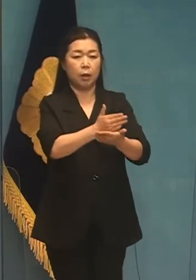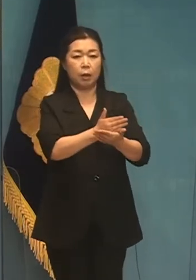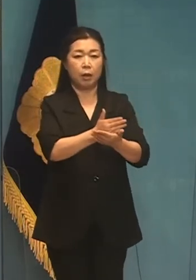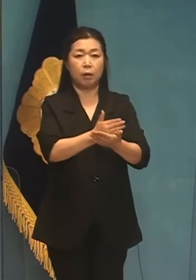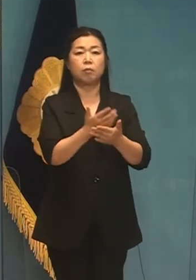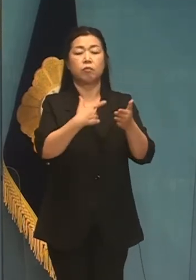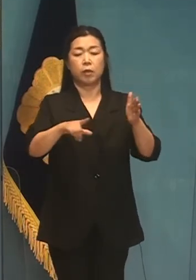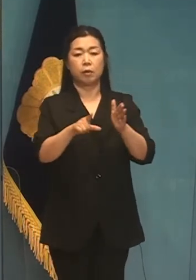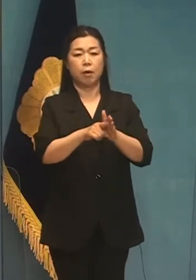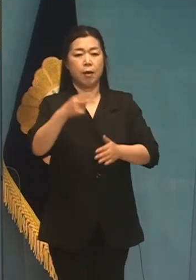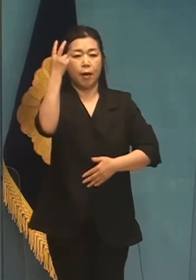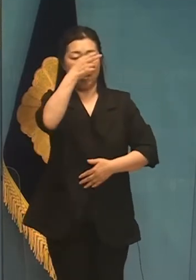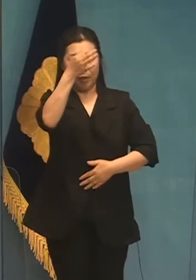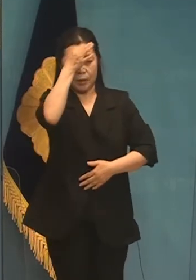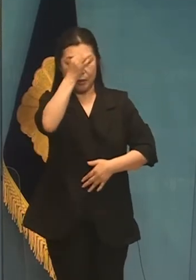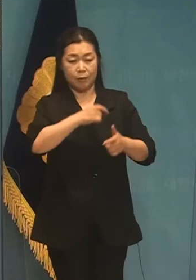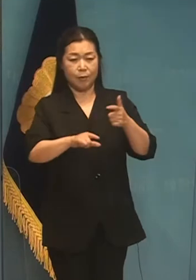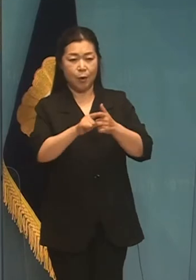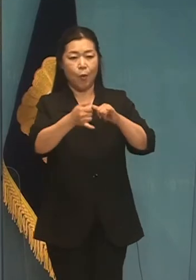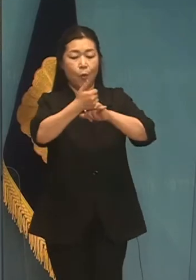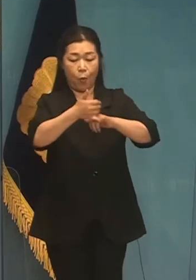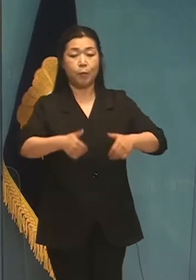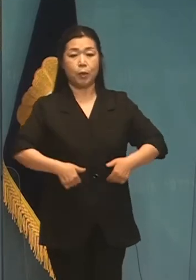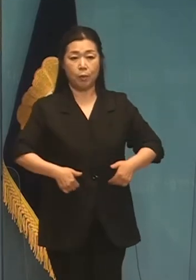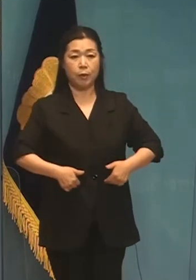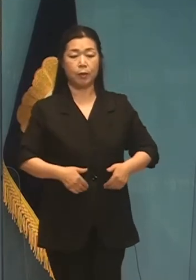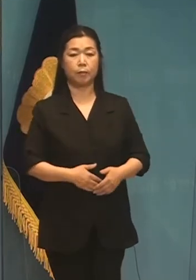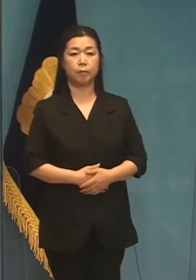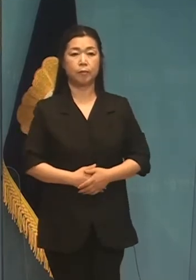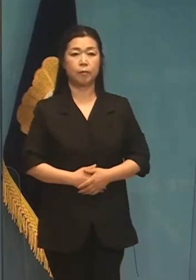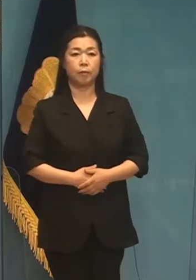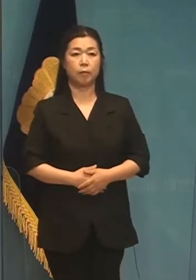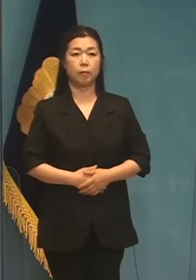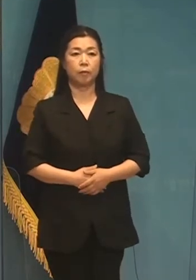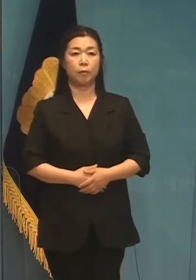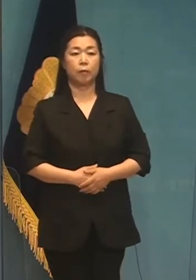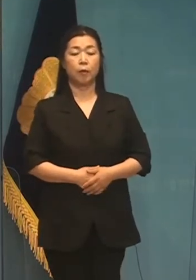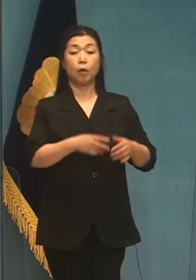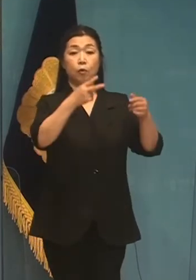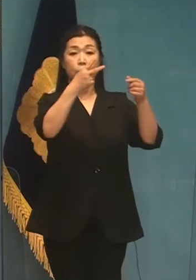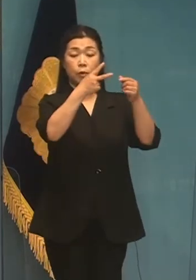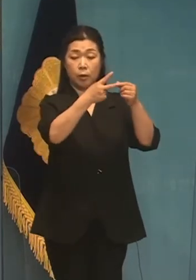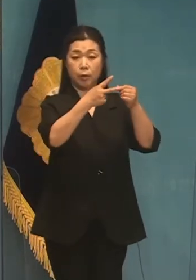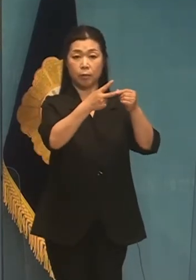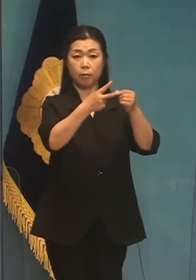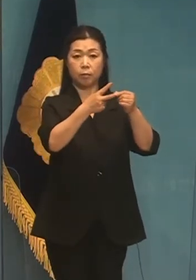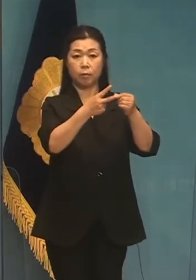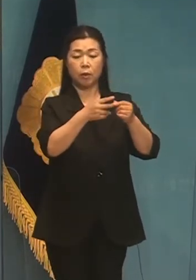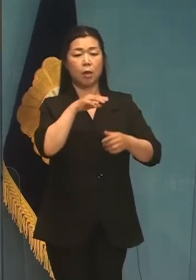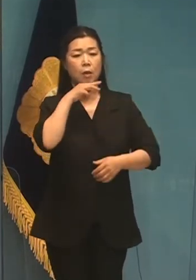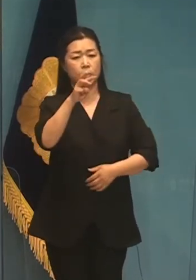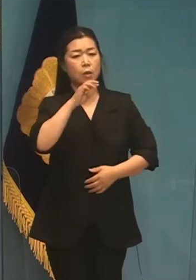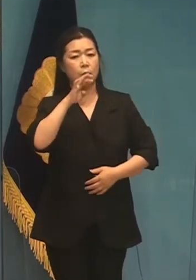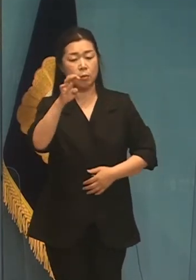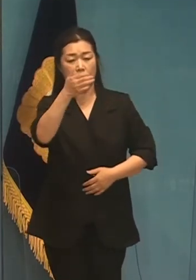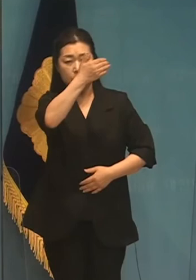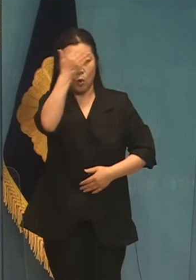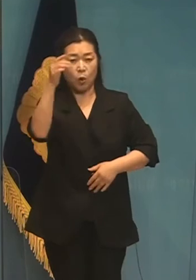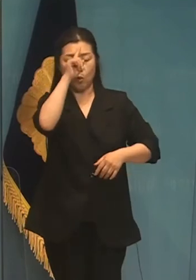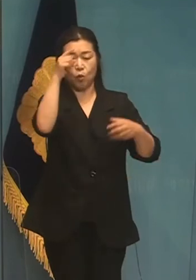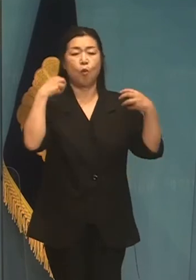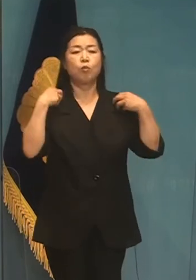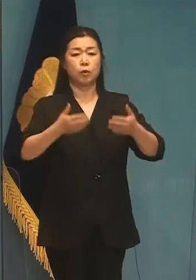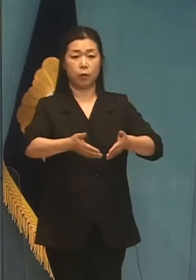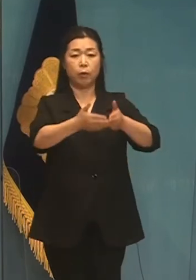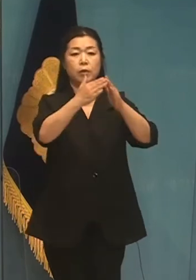감사기능의 실질화를 이뤄내야 하십니다. 번째, 30, 40대 청년 정부를